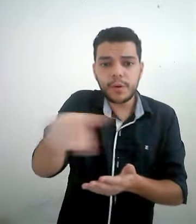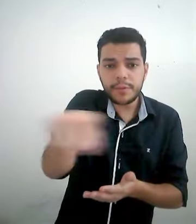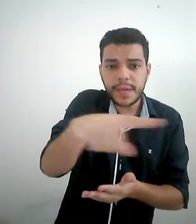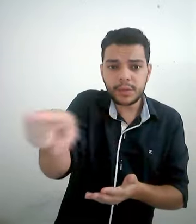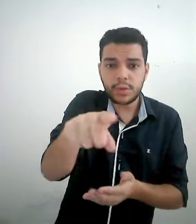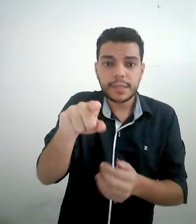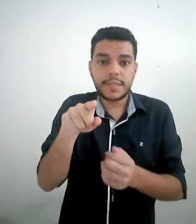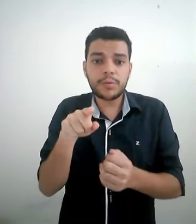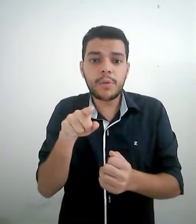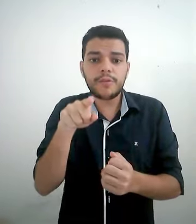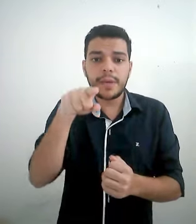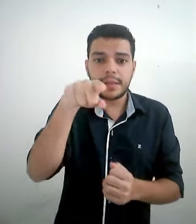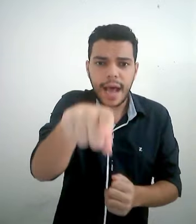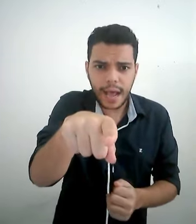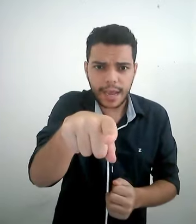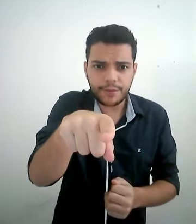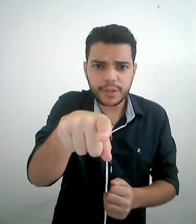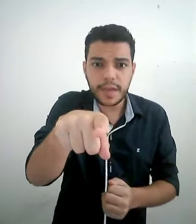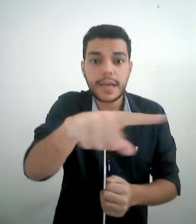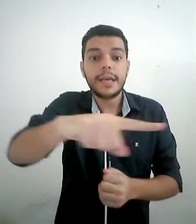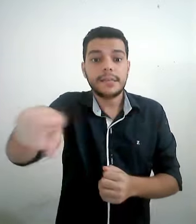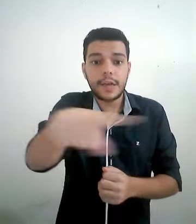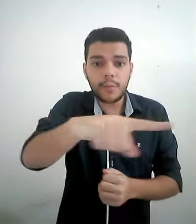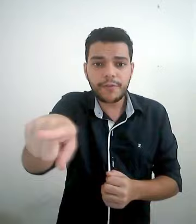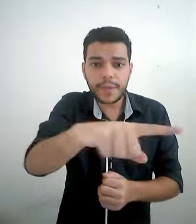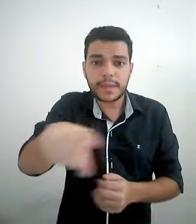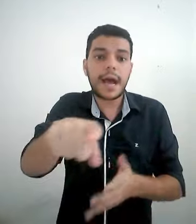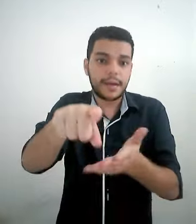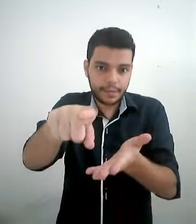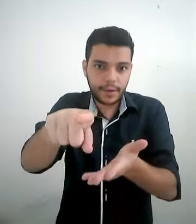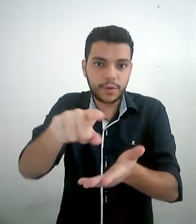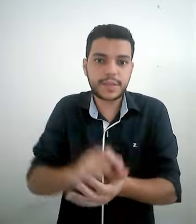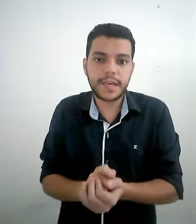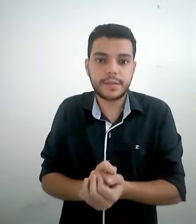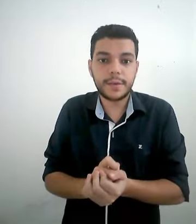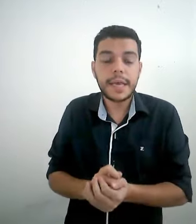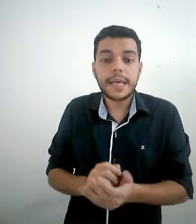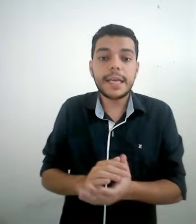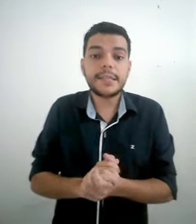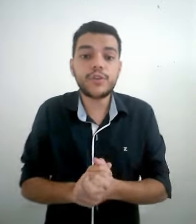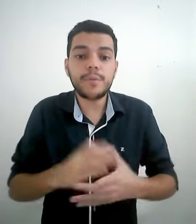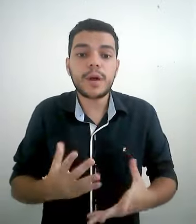movimento. Se eu não movimentar, é você. Se eu movimentar, são vocês. E existe o plural